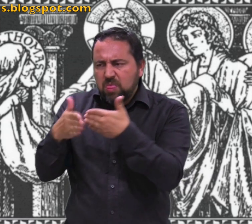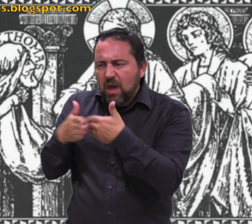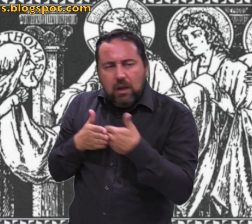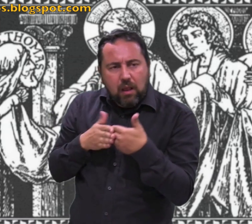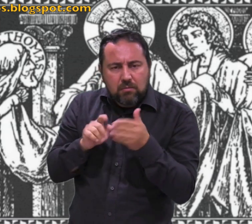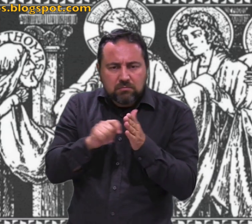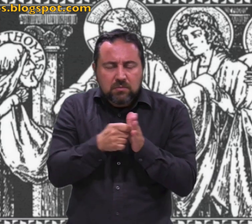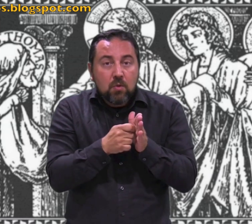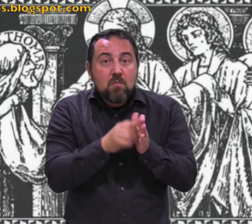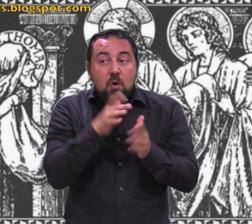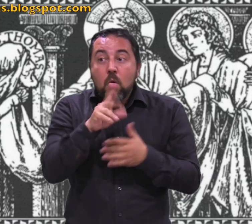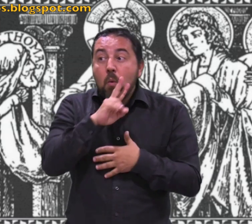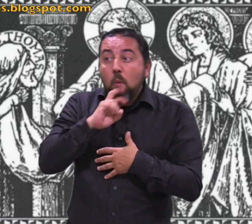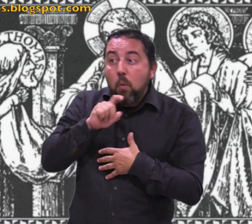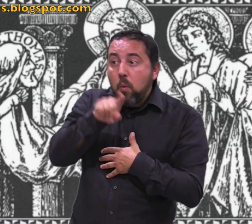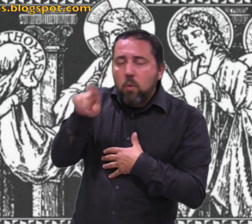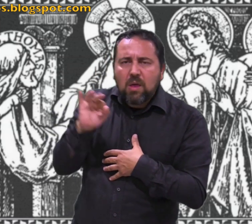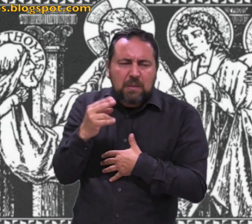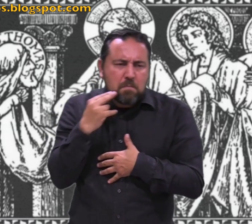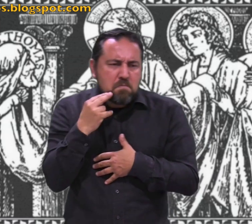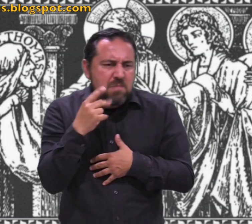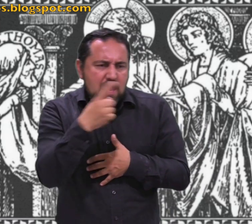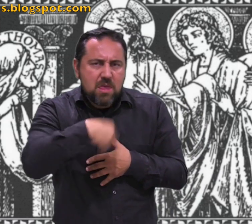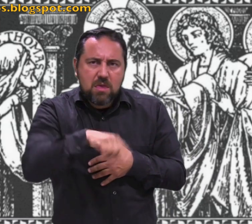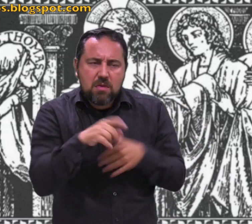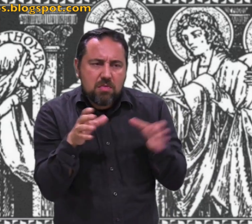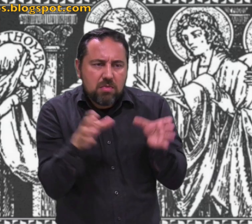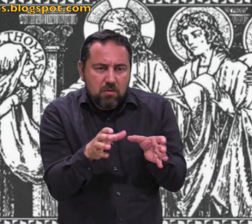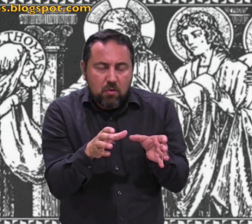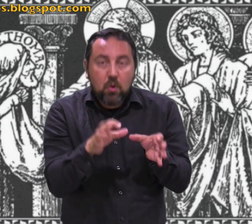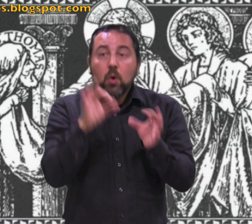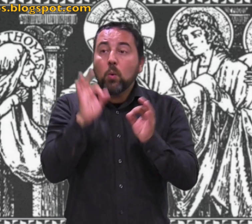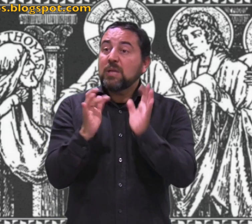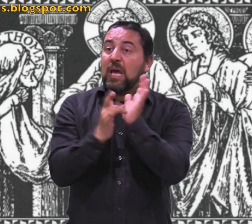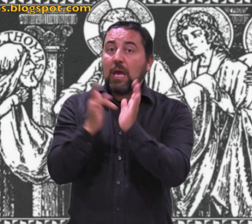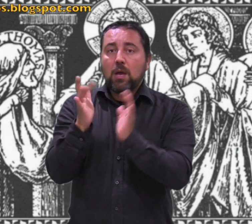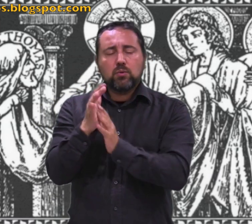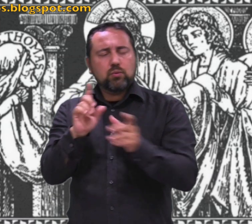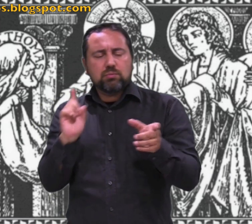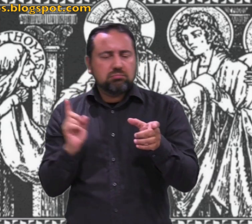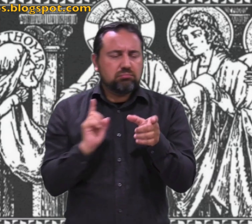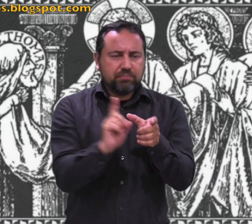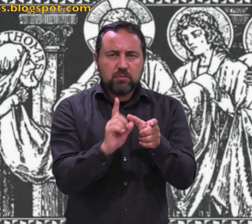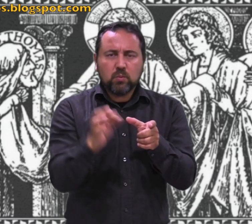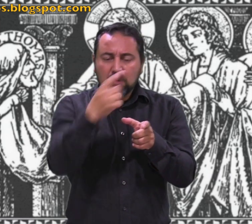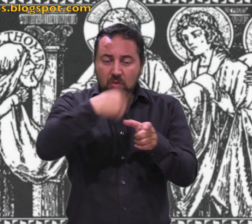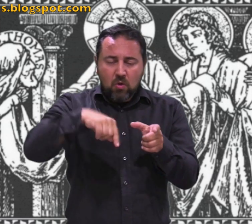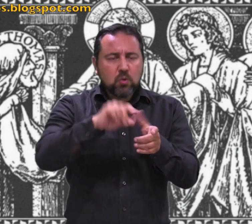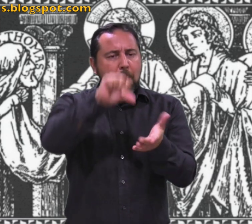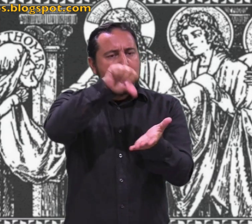discípulos en una casa con las puertas cerradas por miedo a los judíos. Y en esto entró Jesús, se